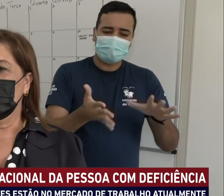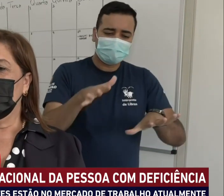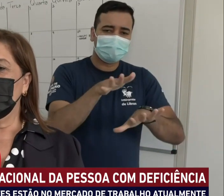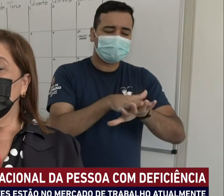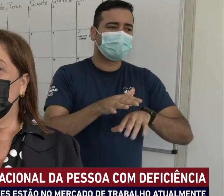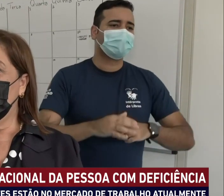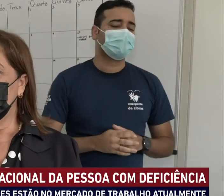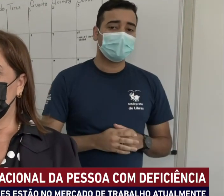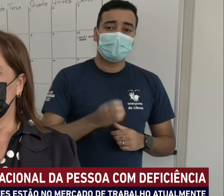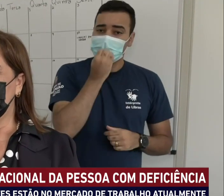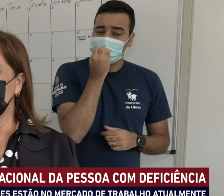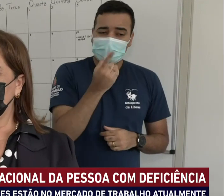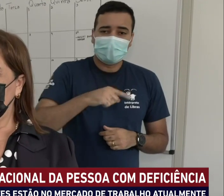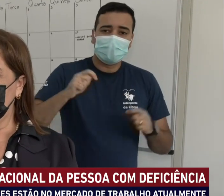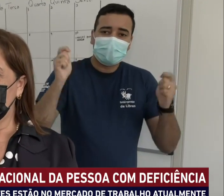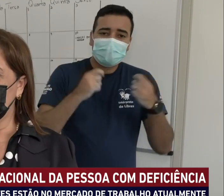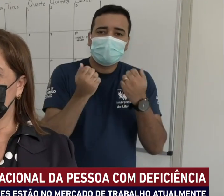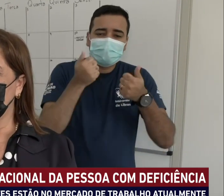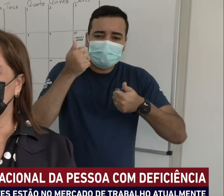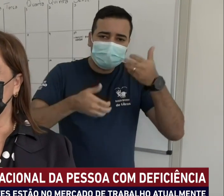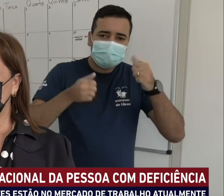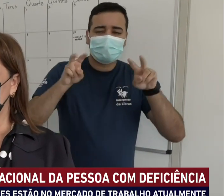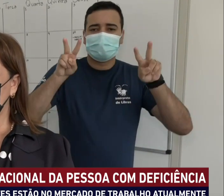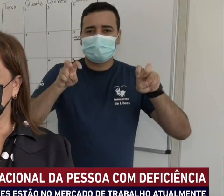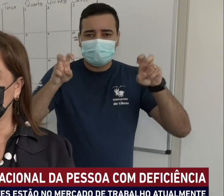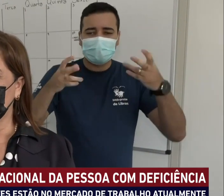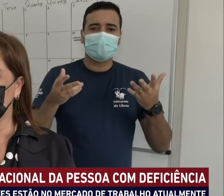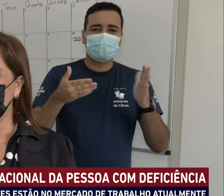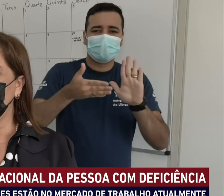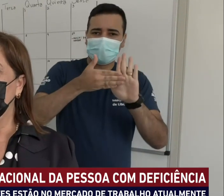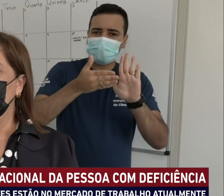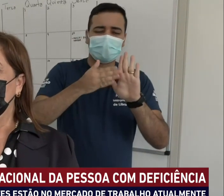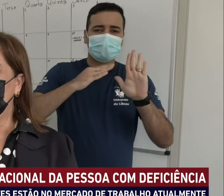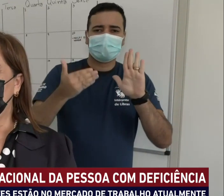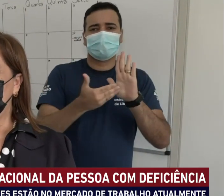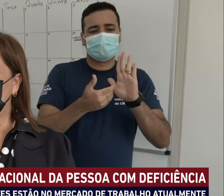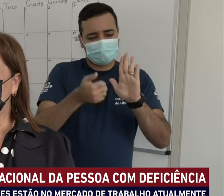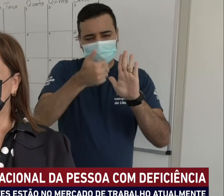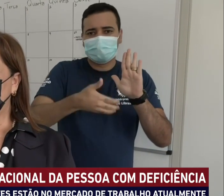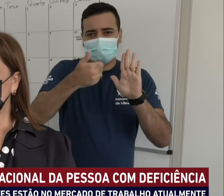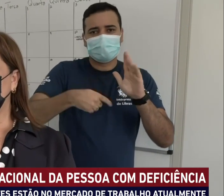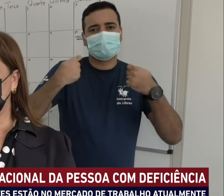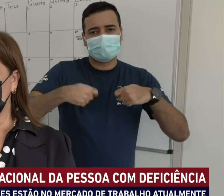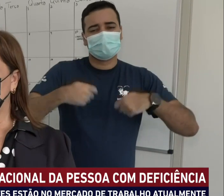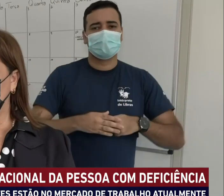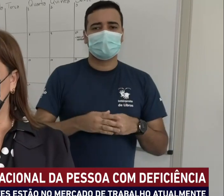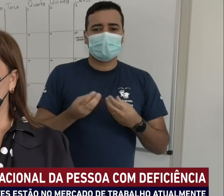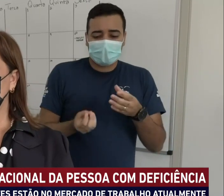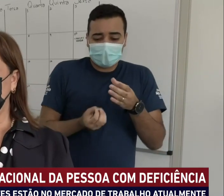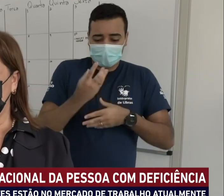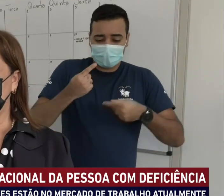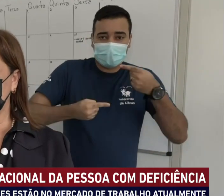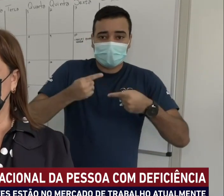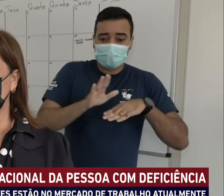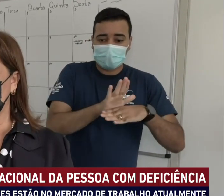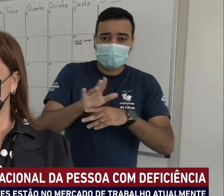Então é muito bom a gente poder estar falando deste assunto, trazer essa pauta tona e poder fazer políticas públicas